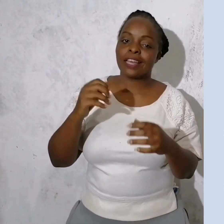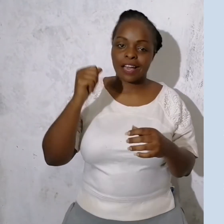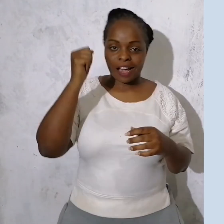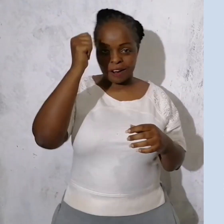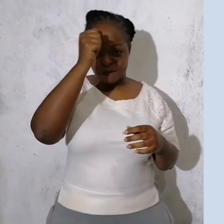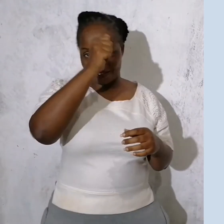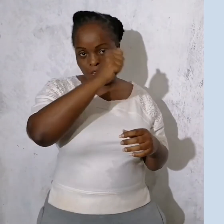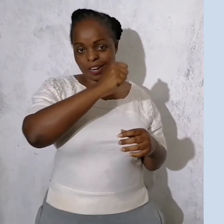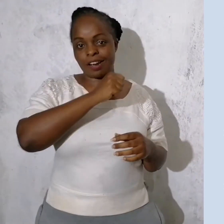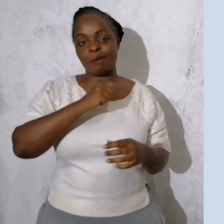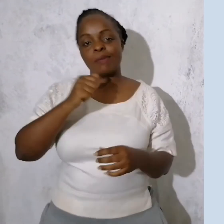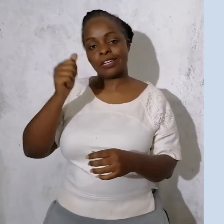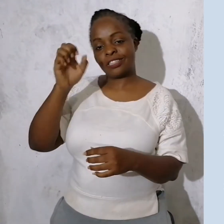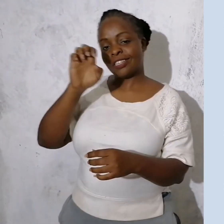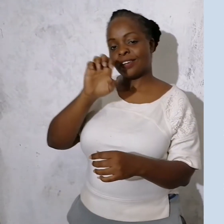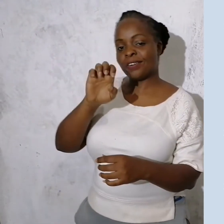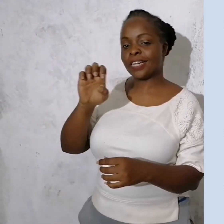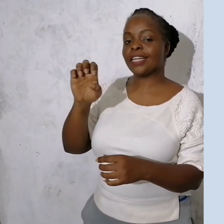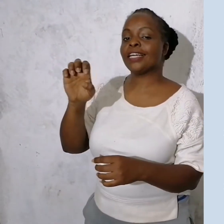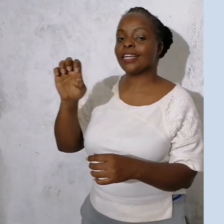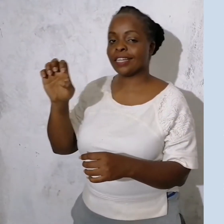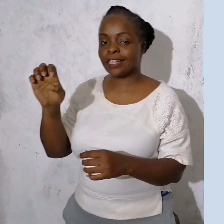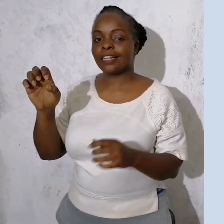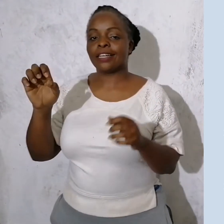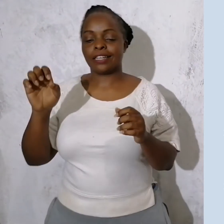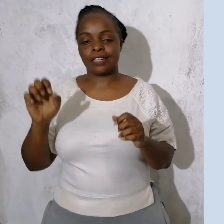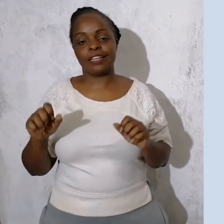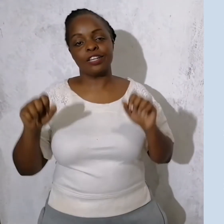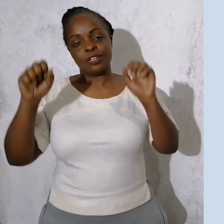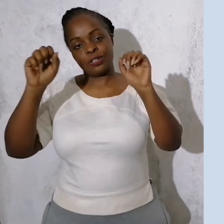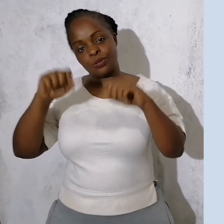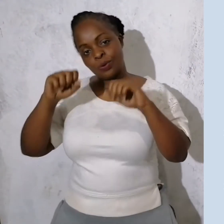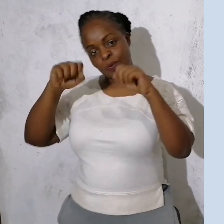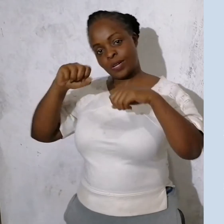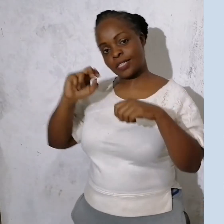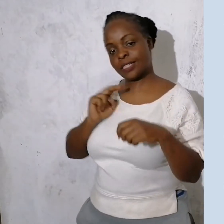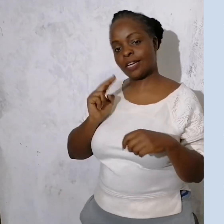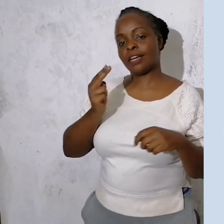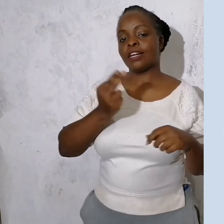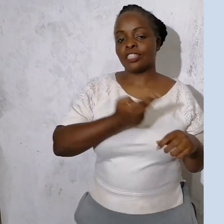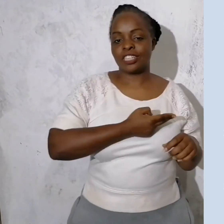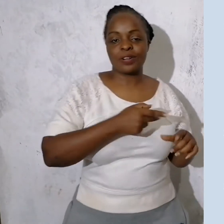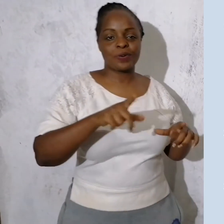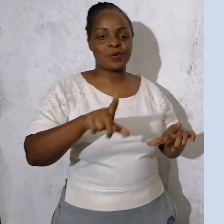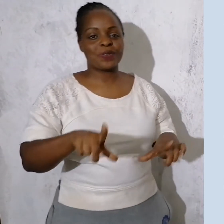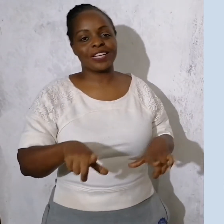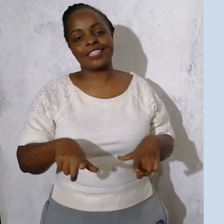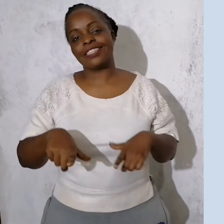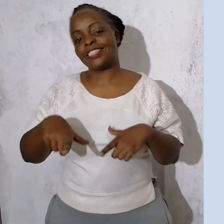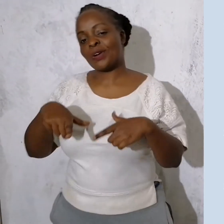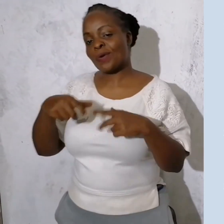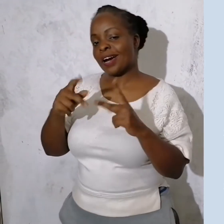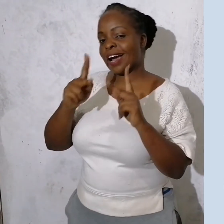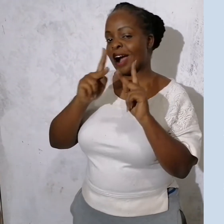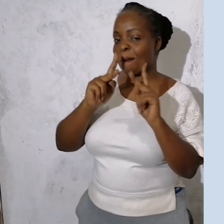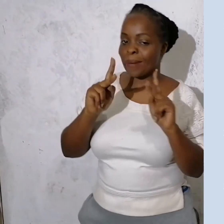ya Afrika mashariki, Tuweze shengu ishi kwa